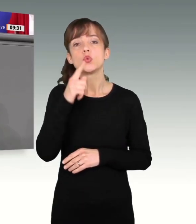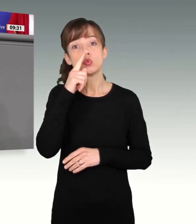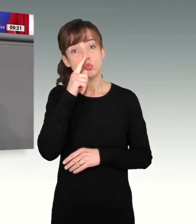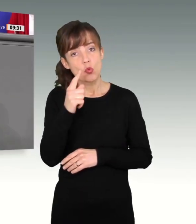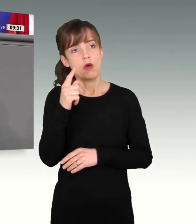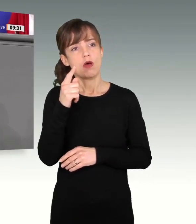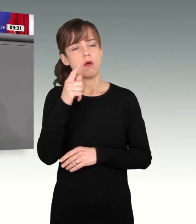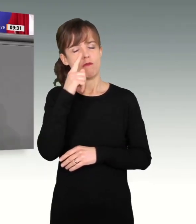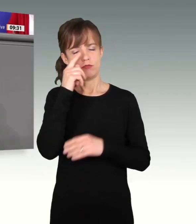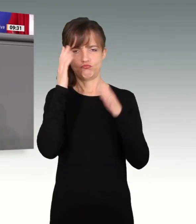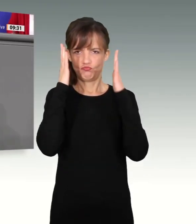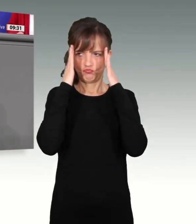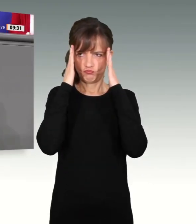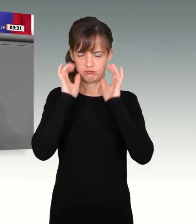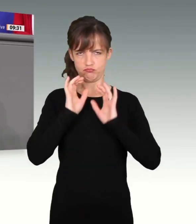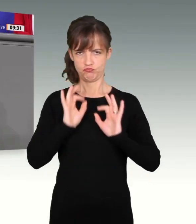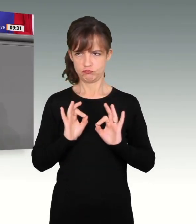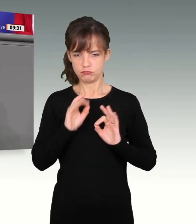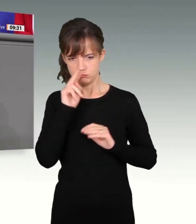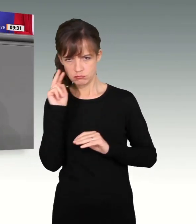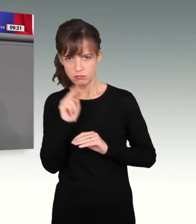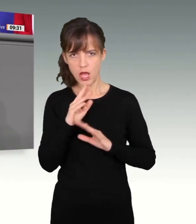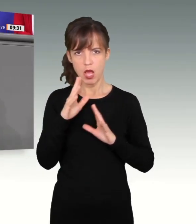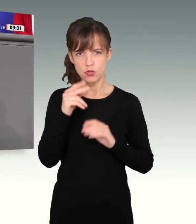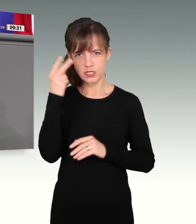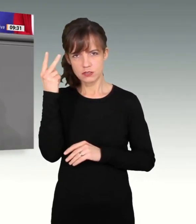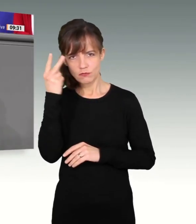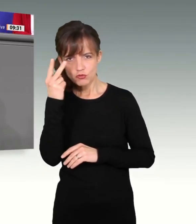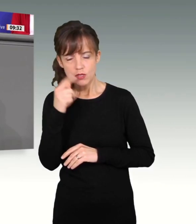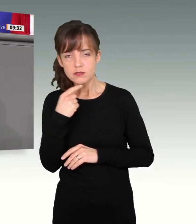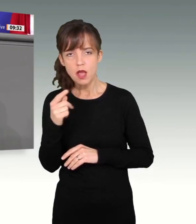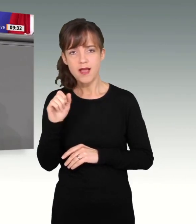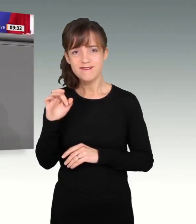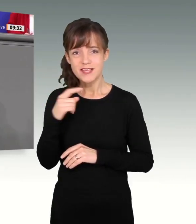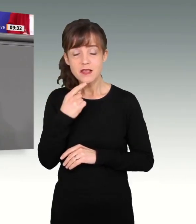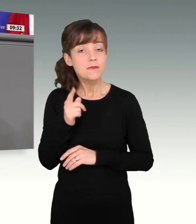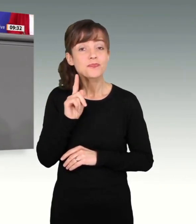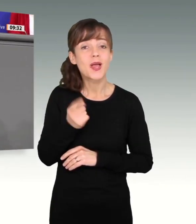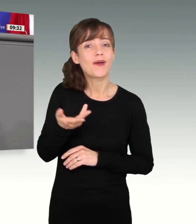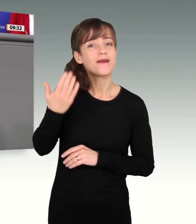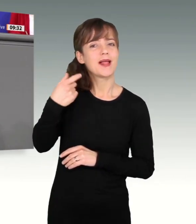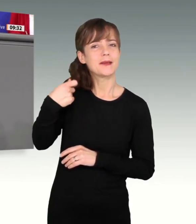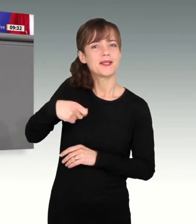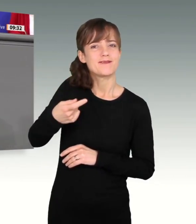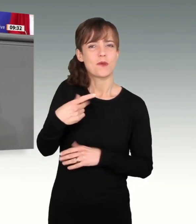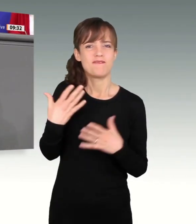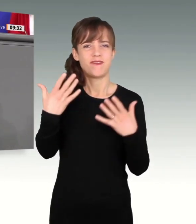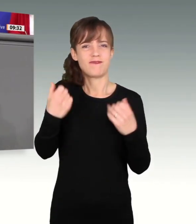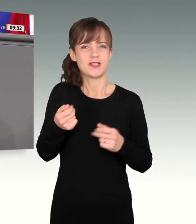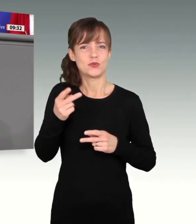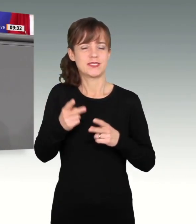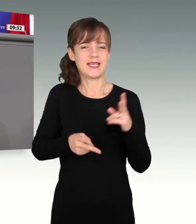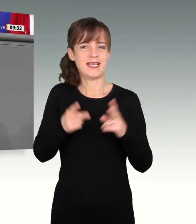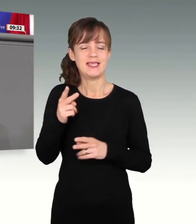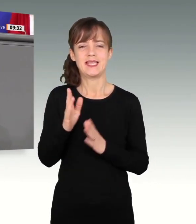Rechtsverstand und der haushalterische Verstand und die AfD, sondern auch der ehemalige Präsident des Verfassungsgerichts Kirchhoff